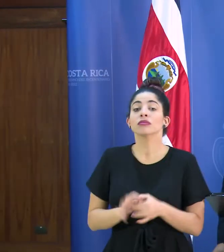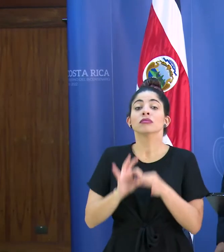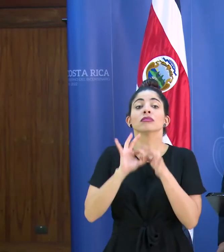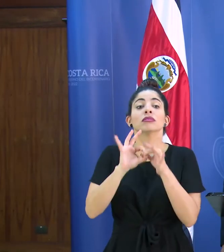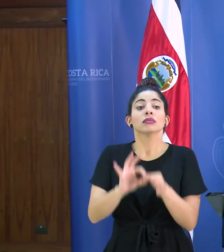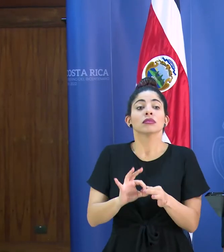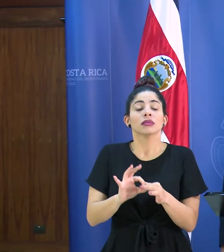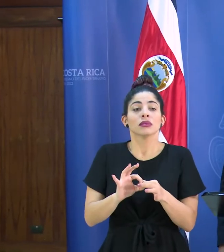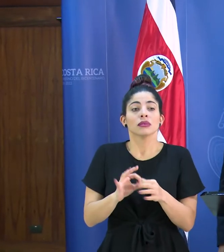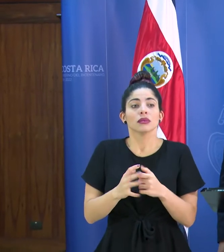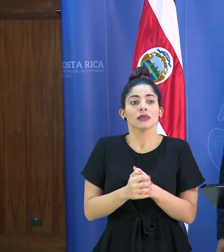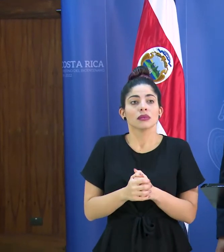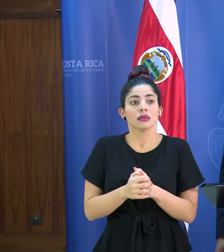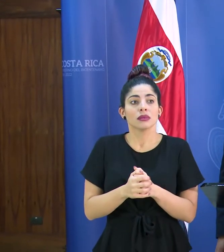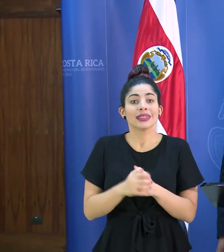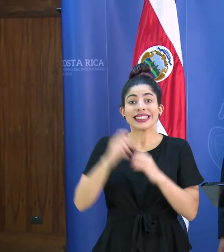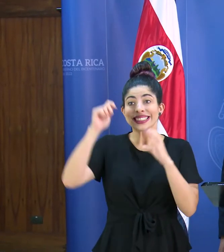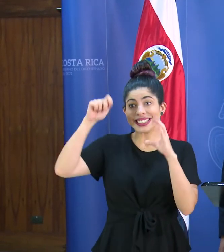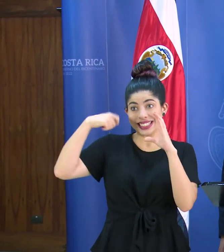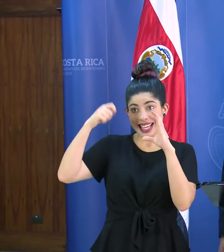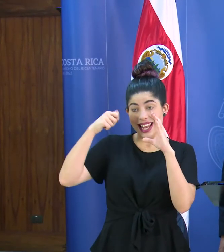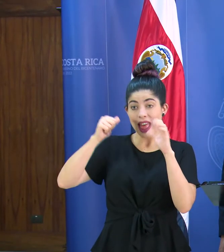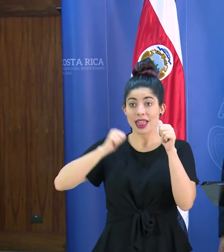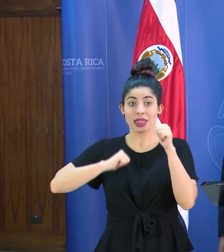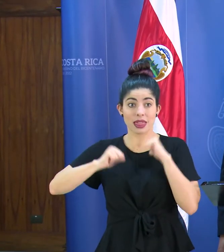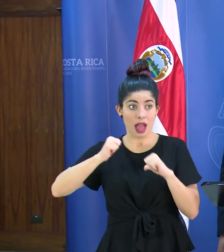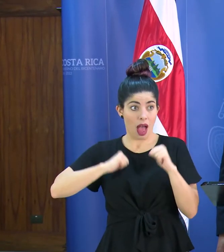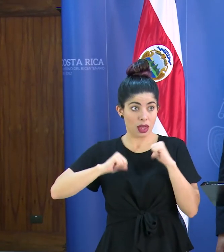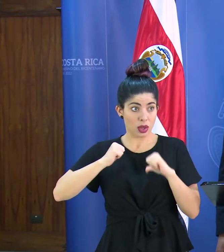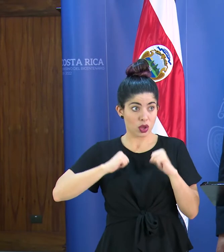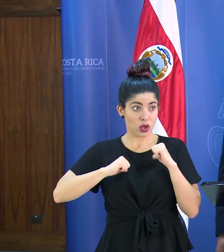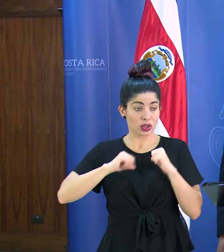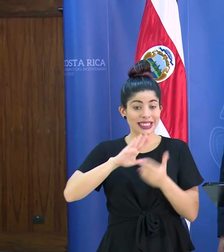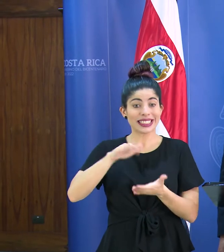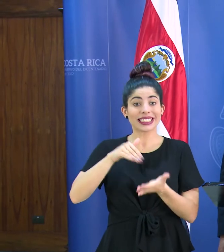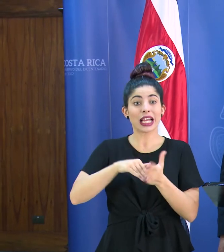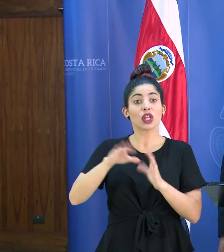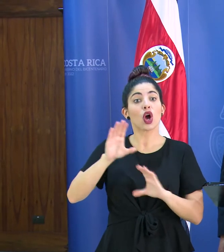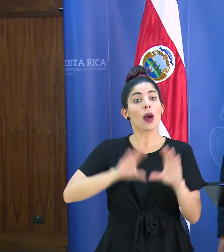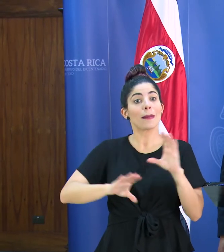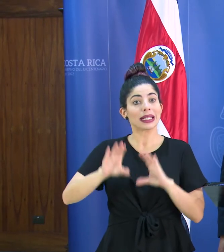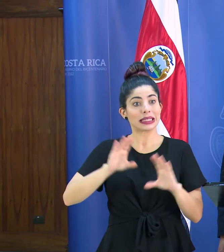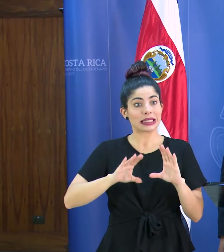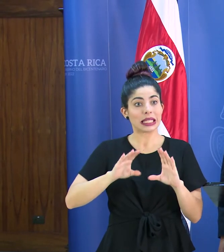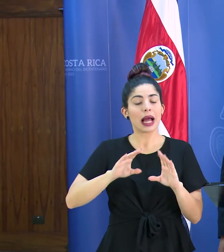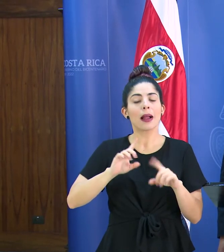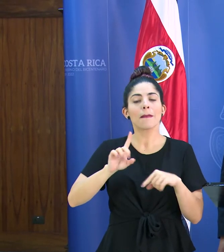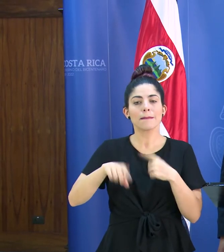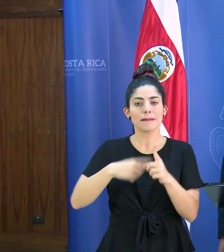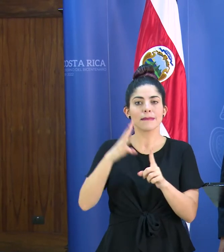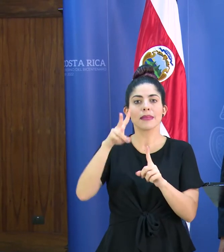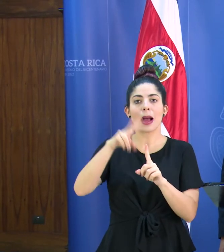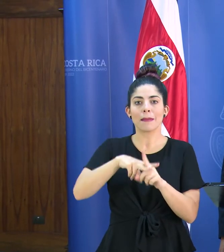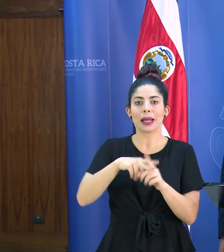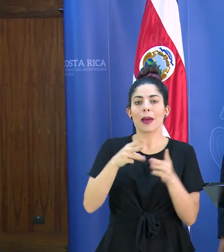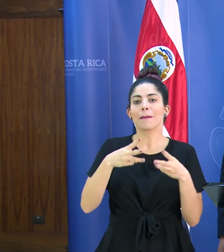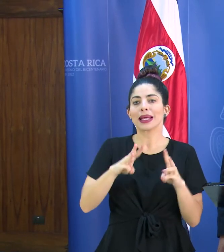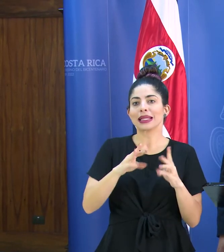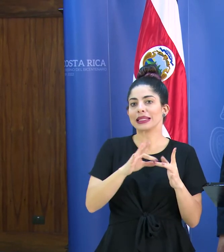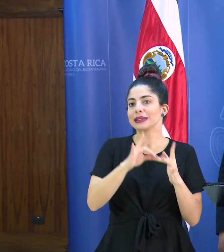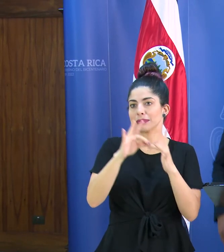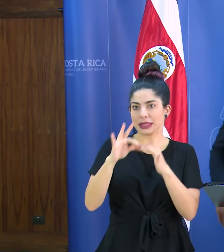respecto a cines teatros centros comerciales vamos a tomar medidas especiales